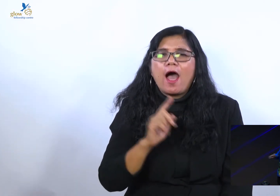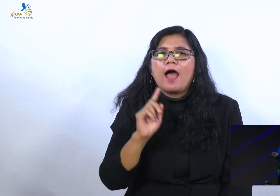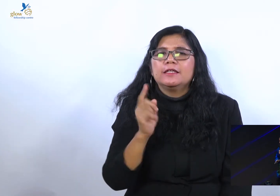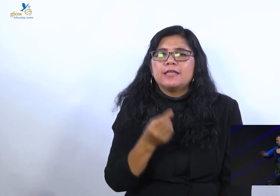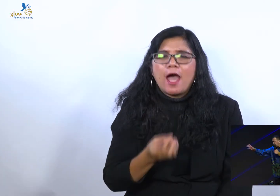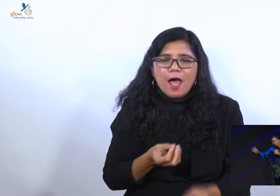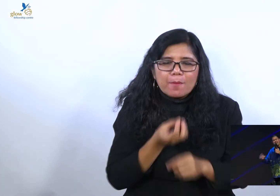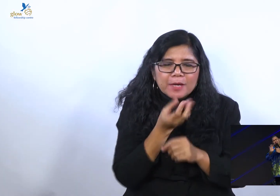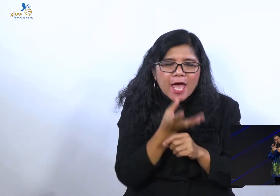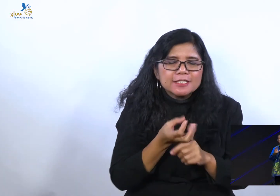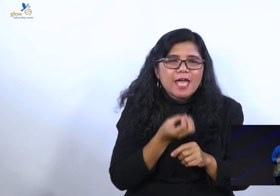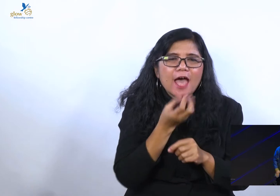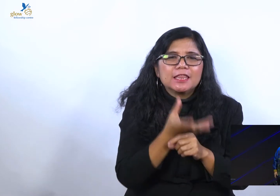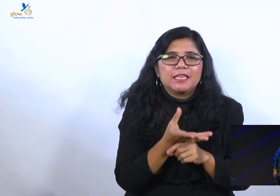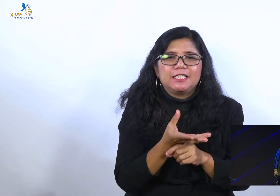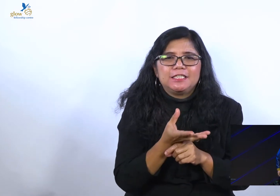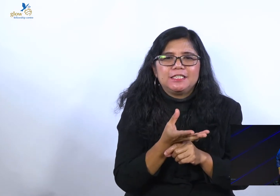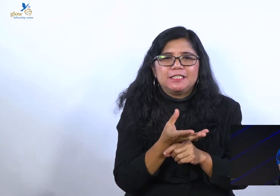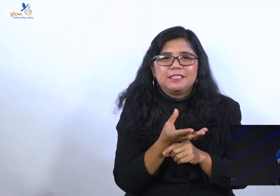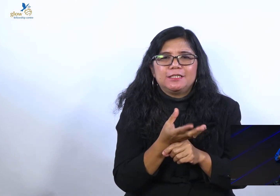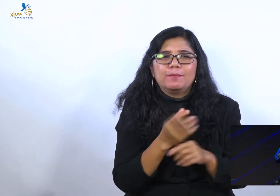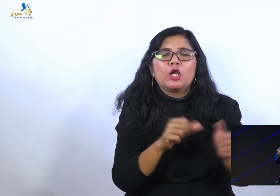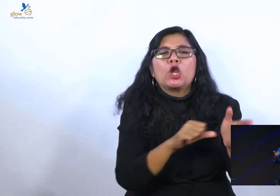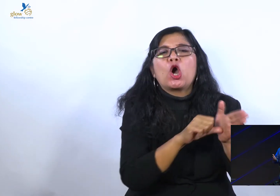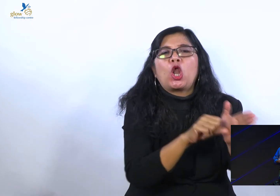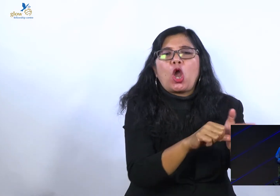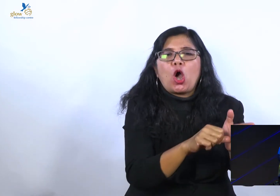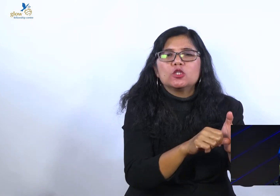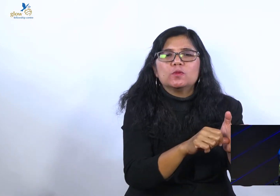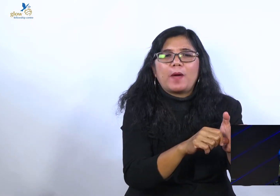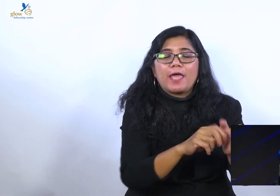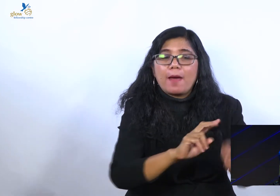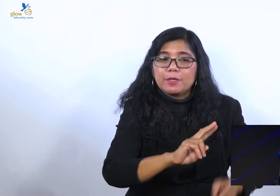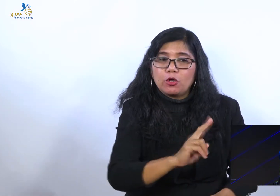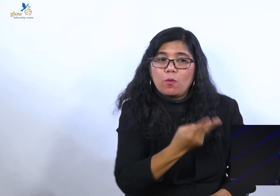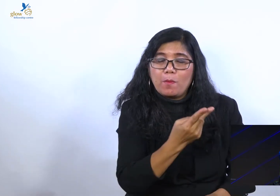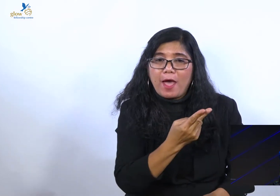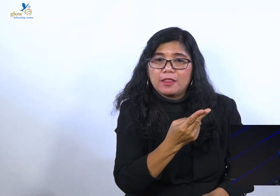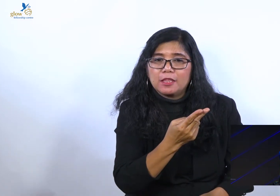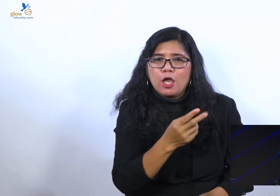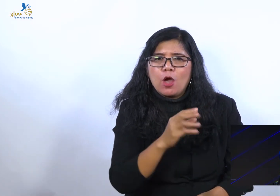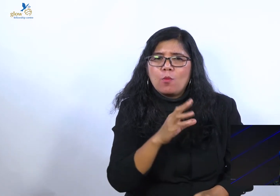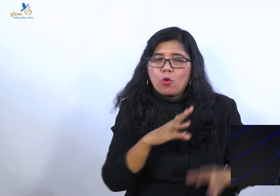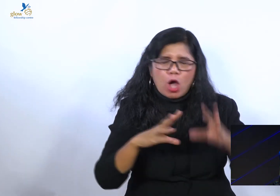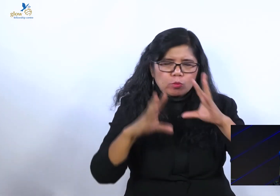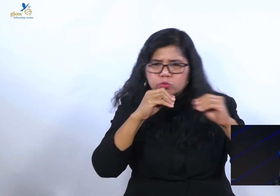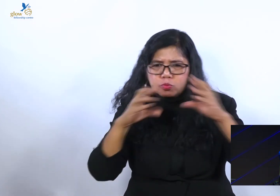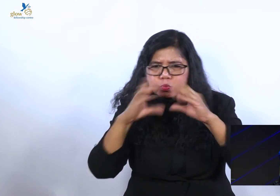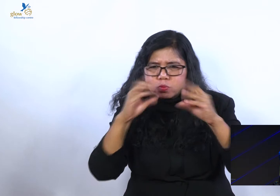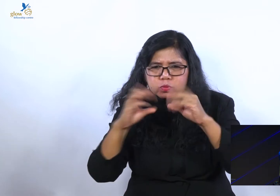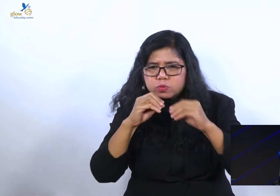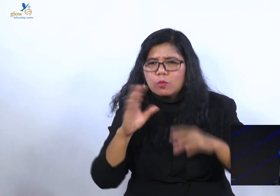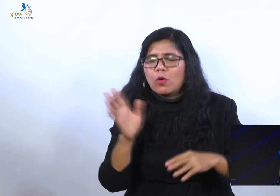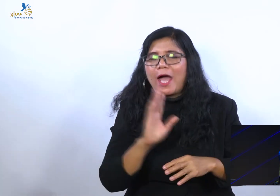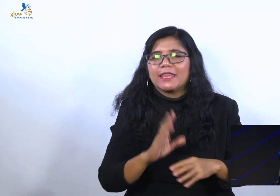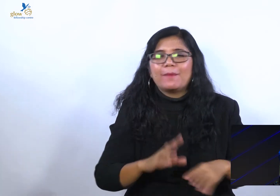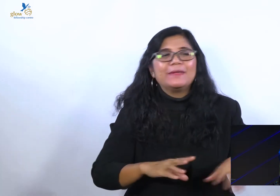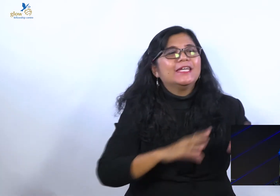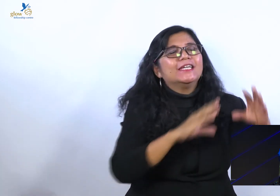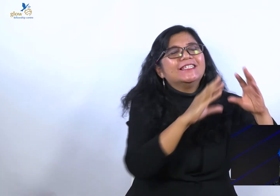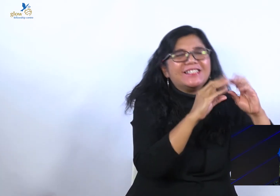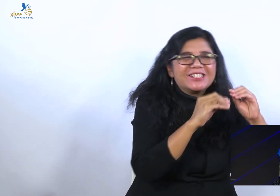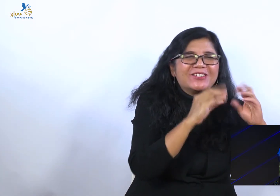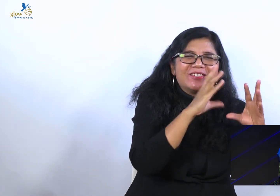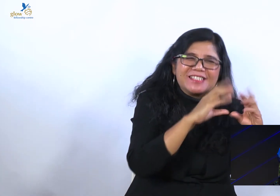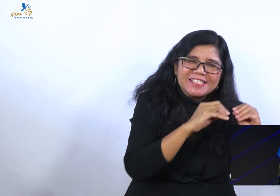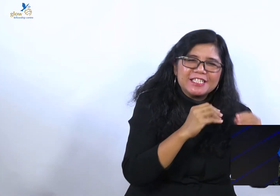berdebat dan memojokan. Bukan. Tugas kita berdiskusi. Kalaupun diskusi sudah tertutup pintunya.